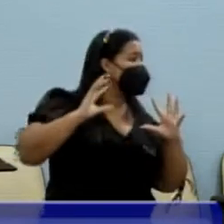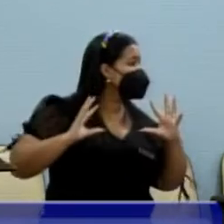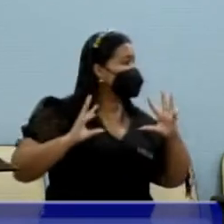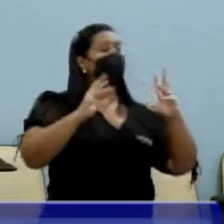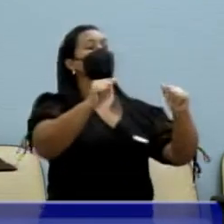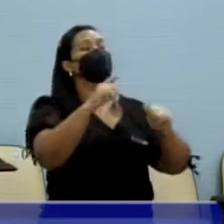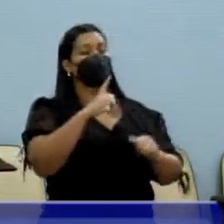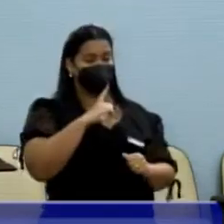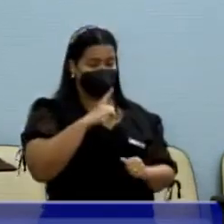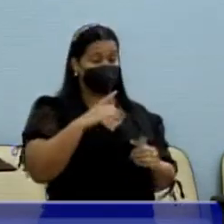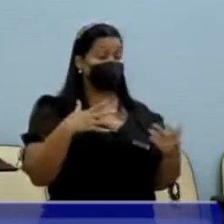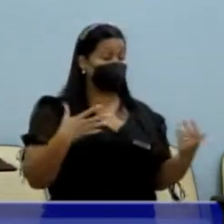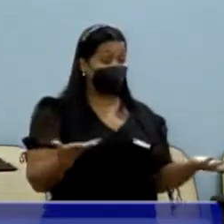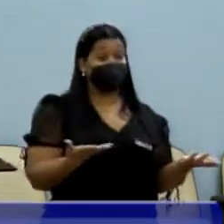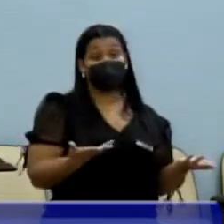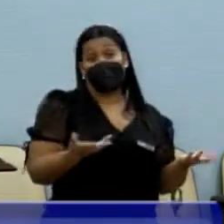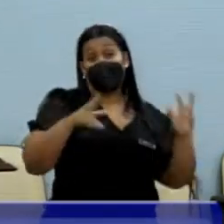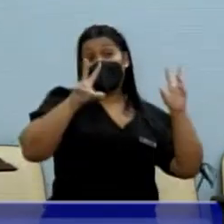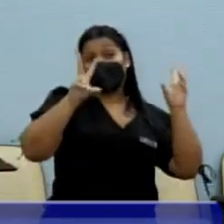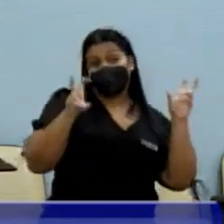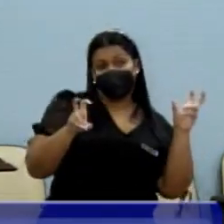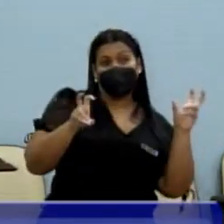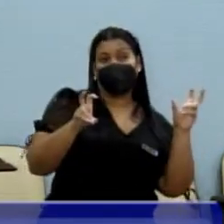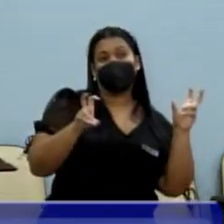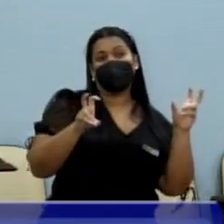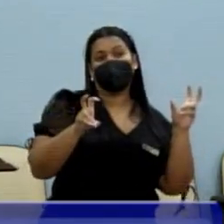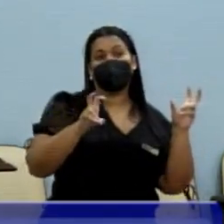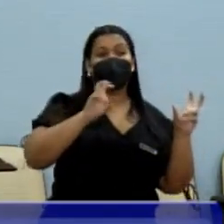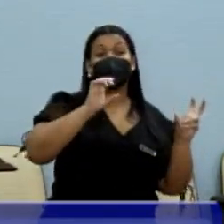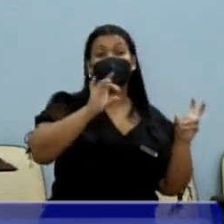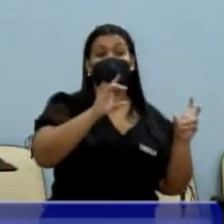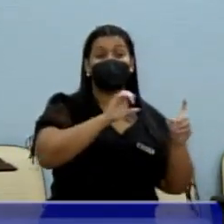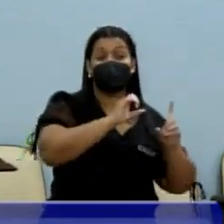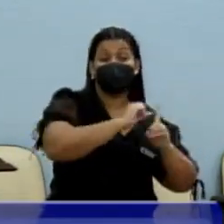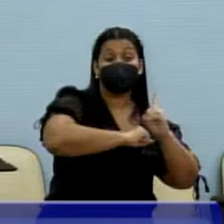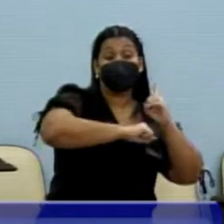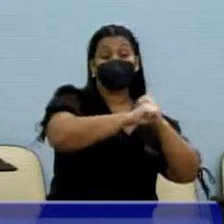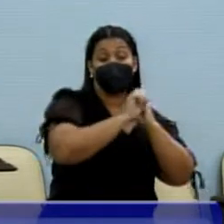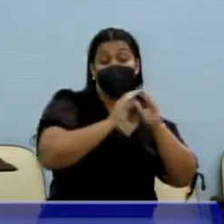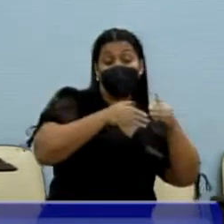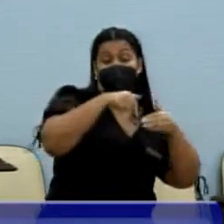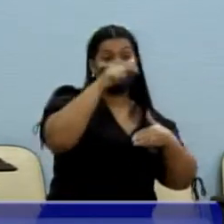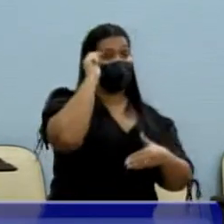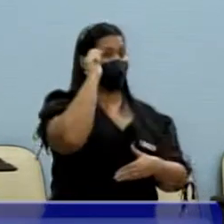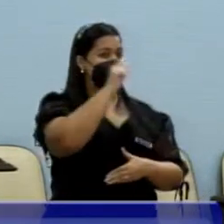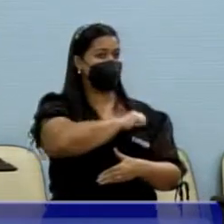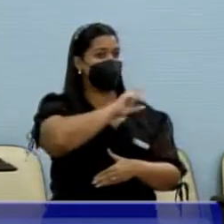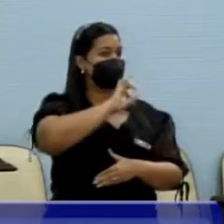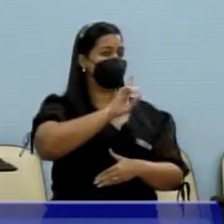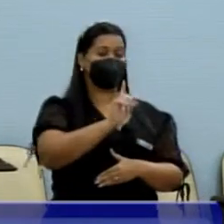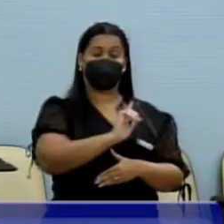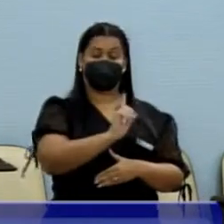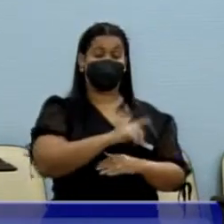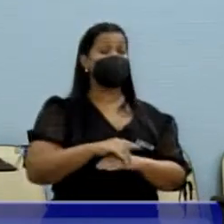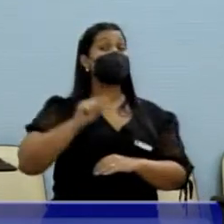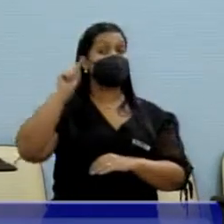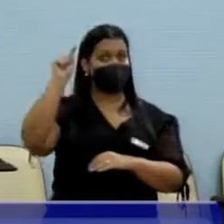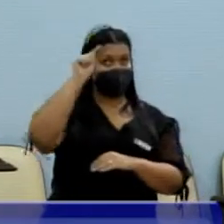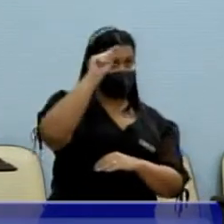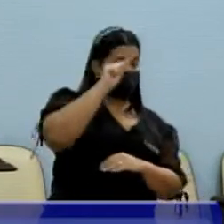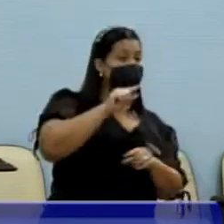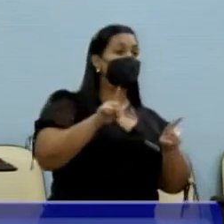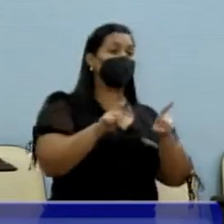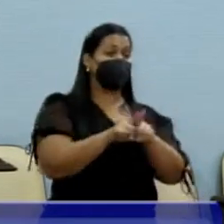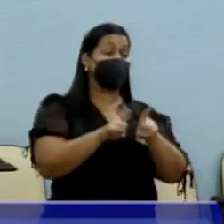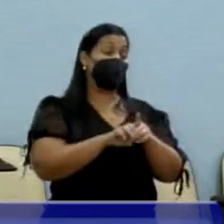uma questão, uma delicadeza social apenas da nossa cidade. E a gente fala que é um